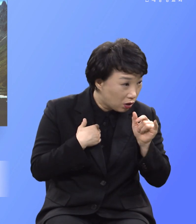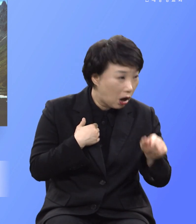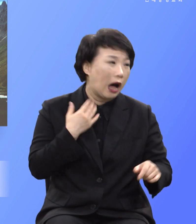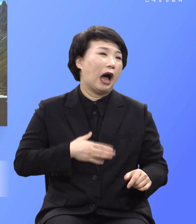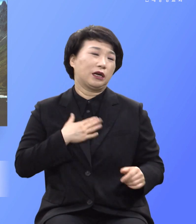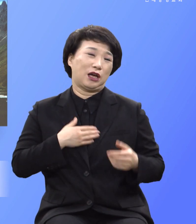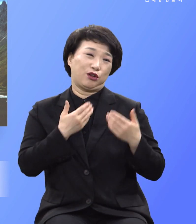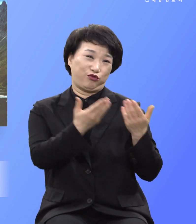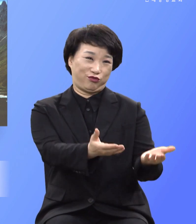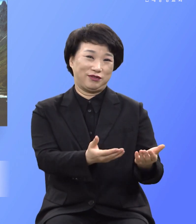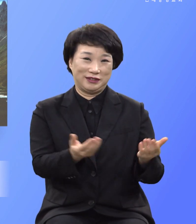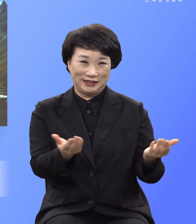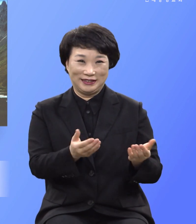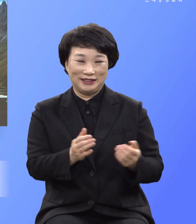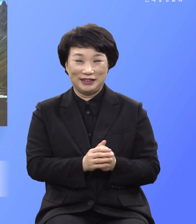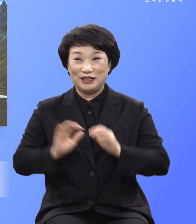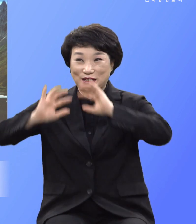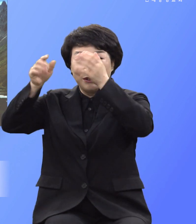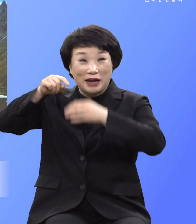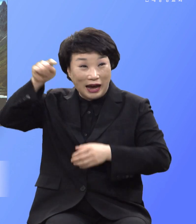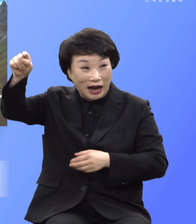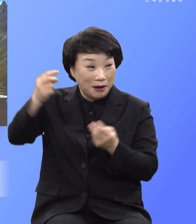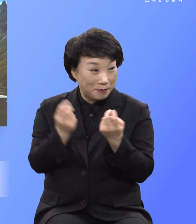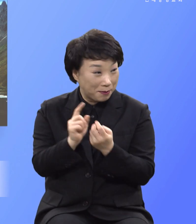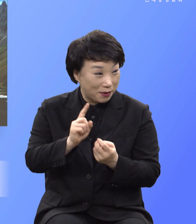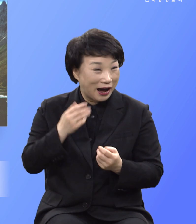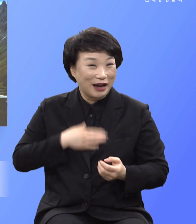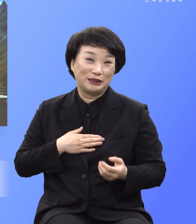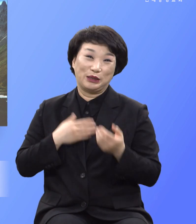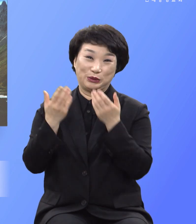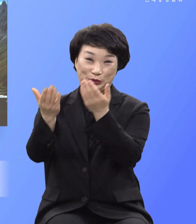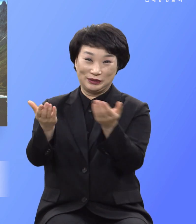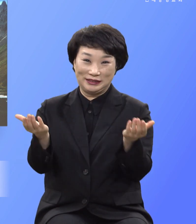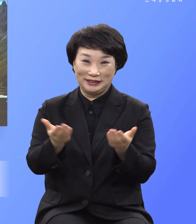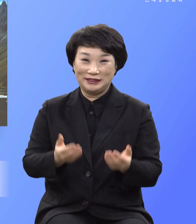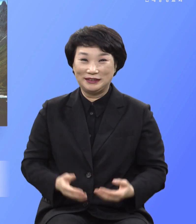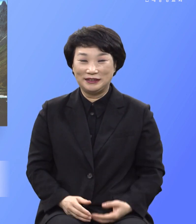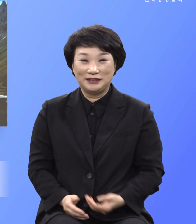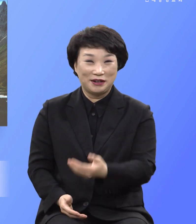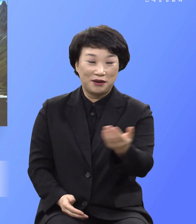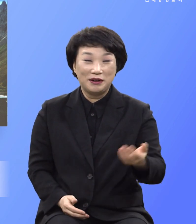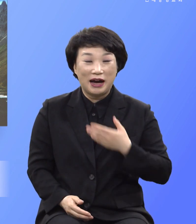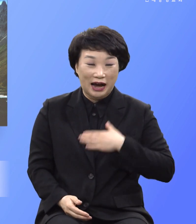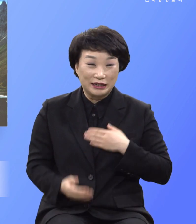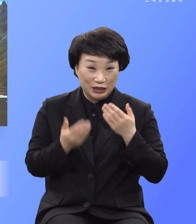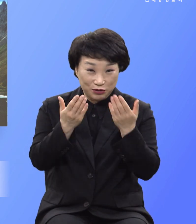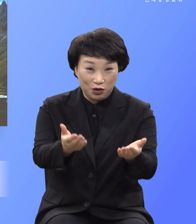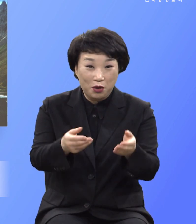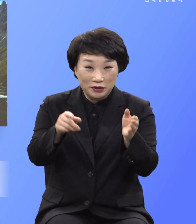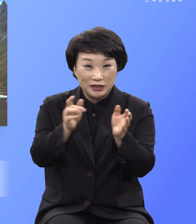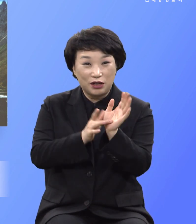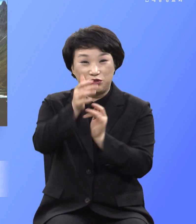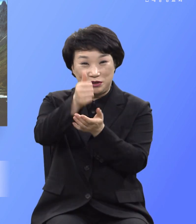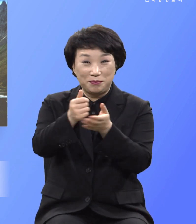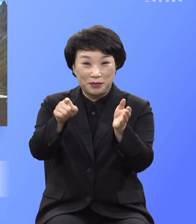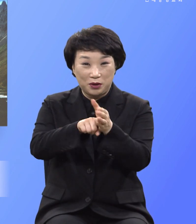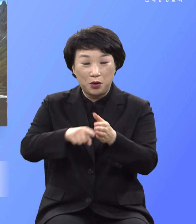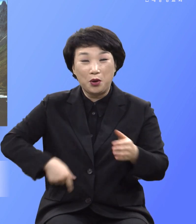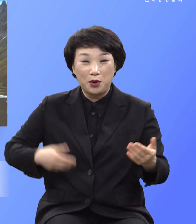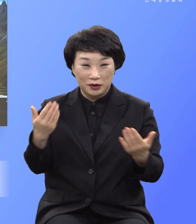그리고 천국 가는 것도 알게 하는 것이니 그래서 알게 해서 믿게 하고 회개시켜서 구원하는